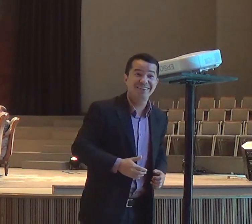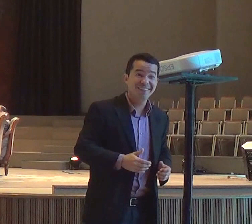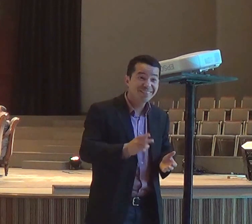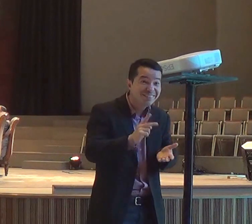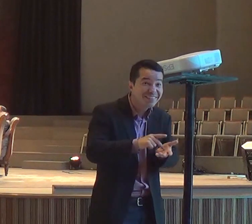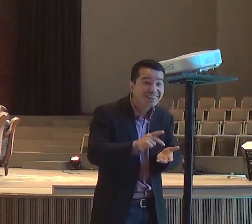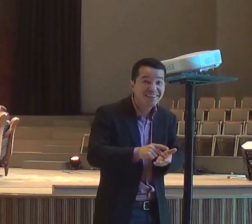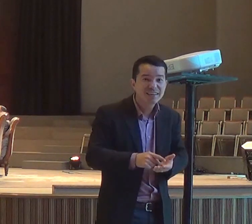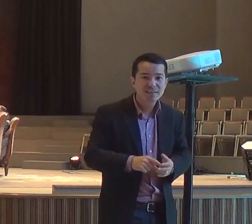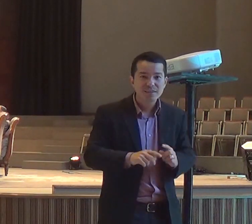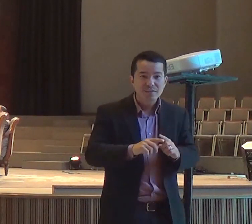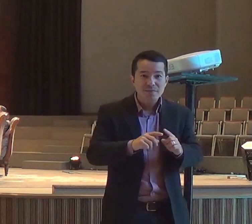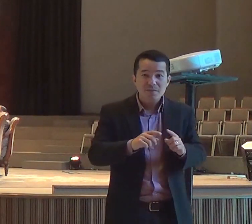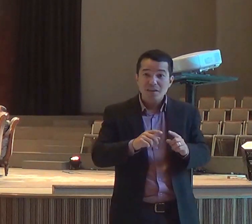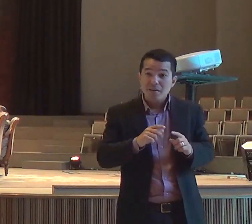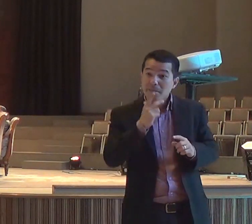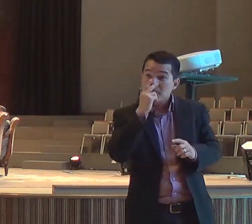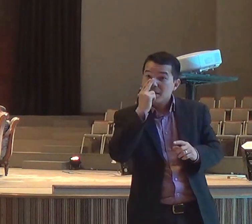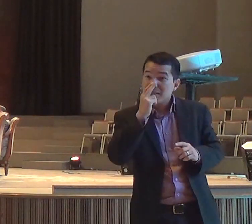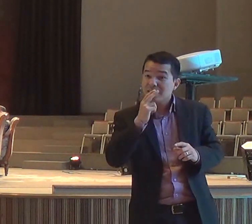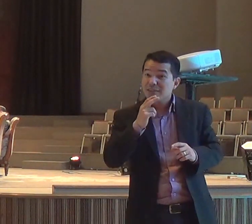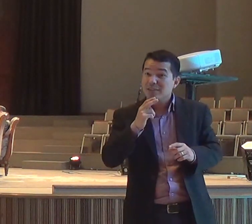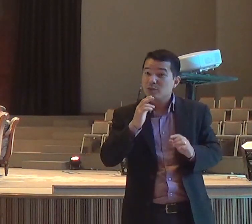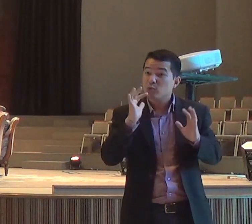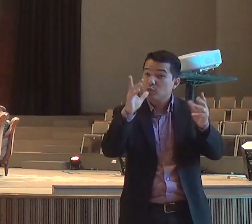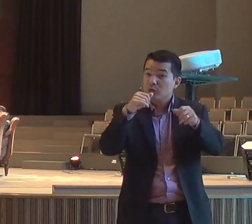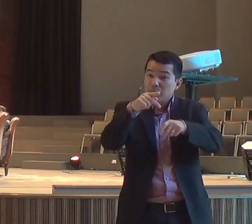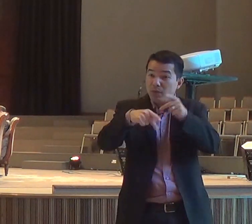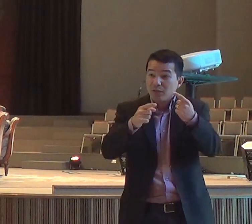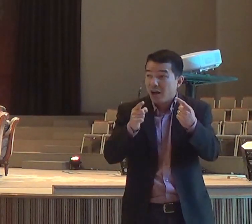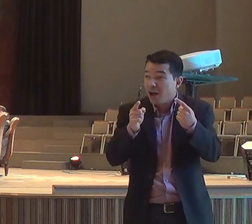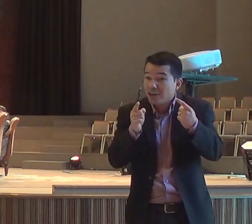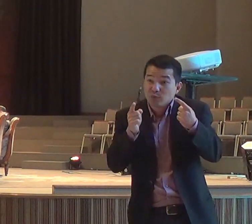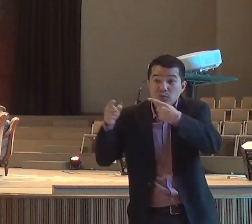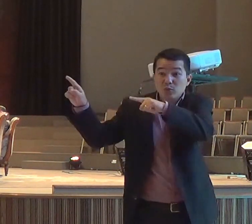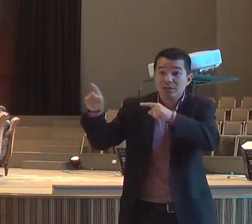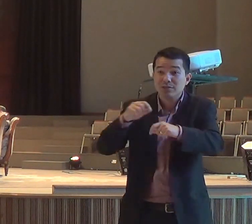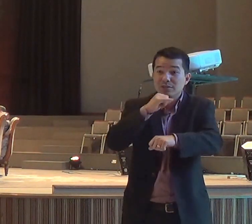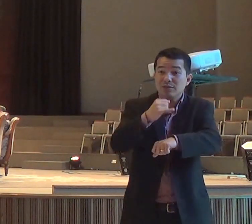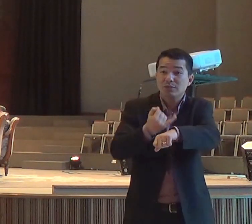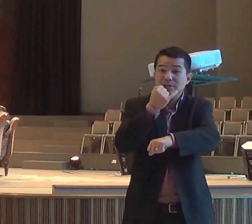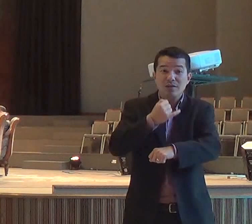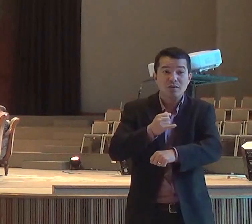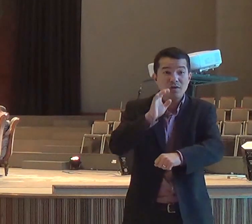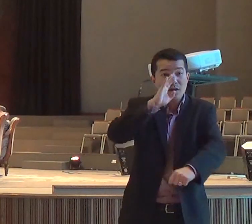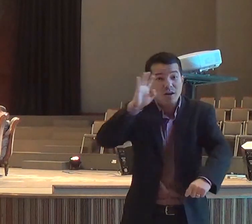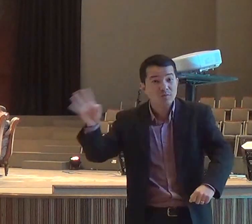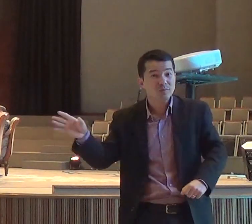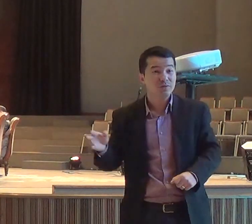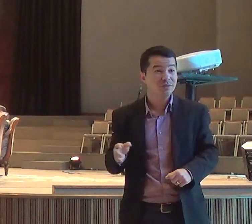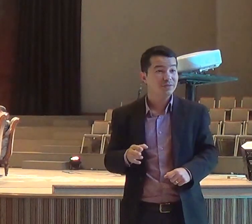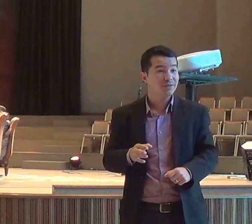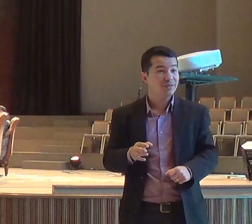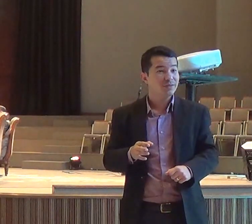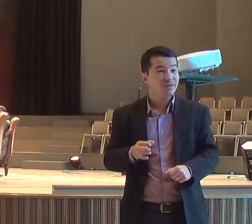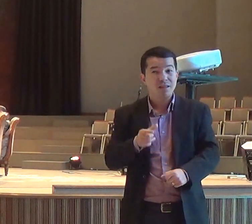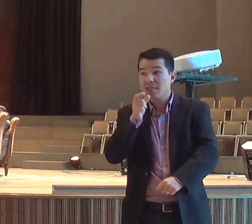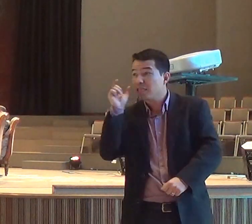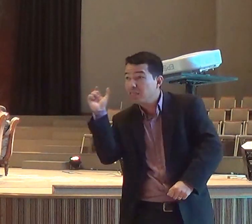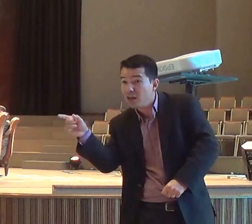e algumas pessoas, tinham medo, tinham medo, do comentário, das pessoas, tinham medo, dos